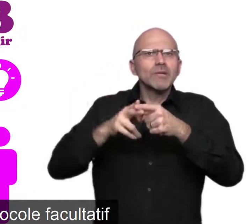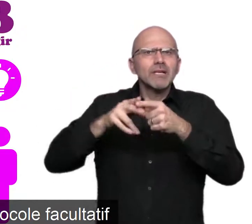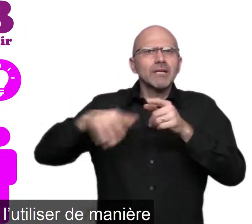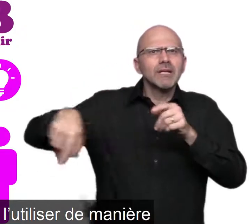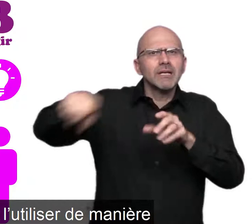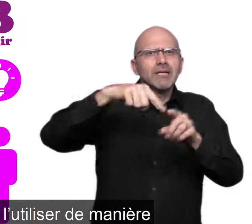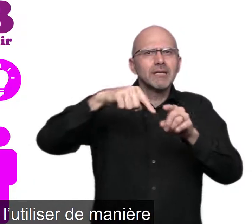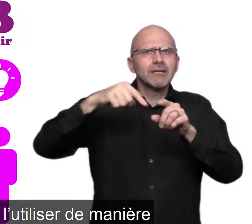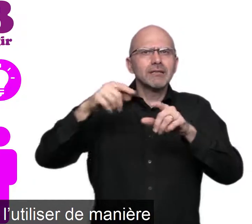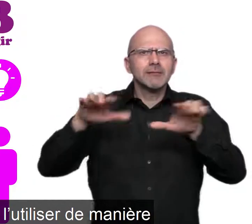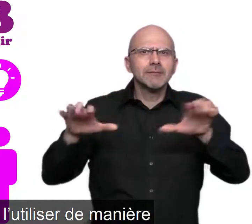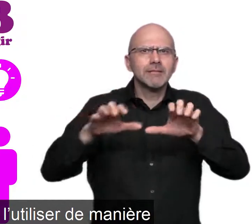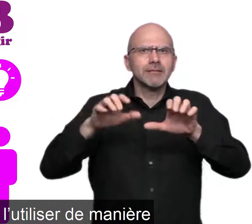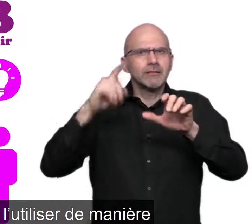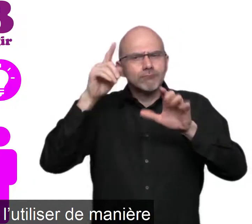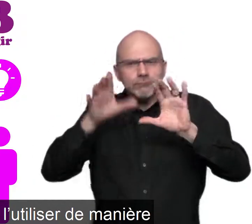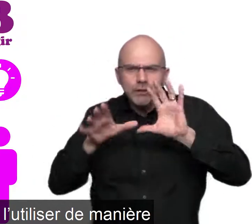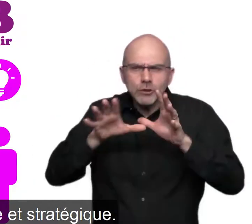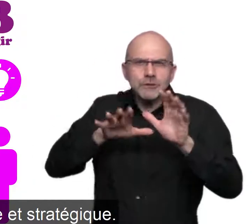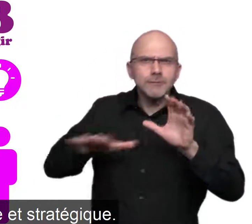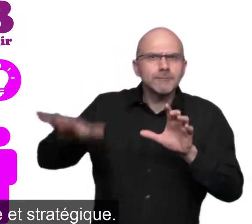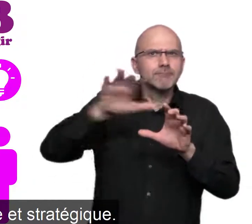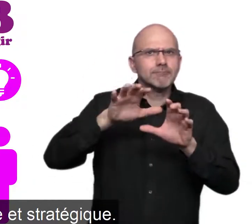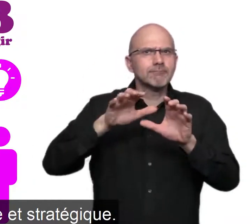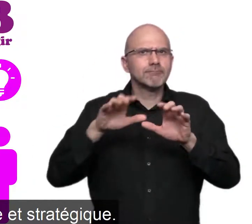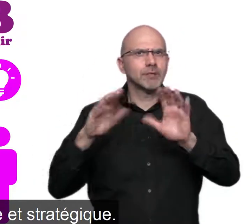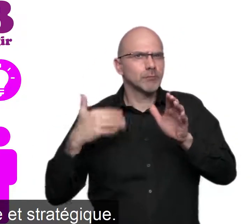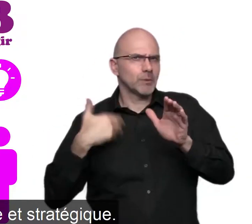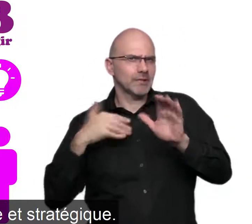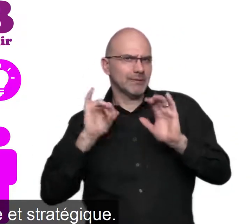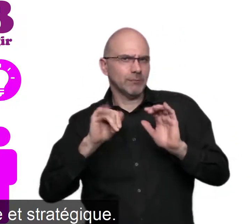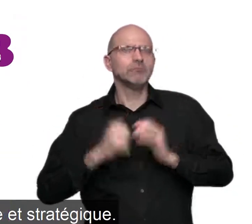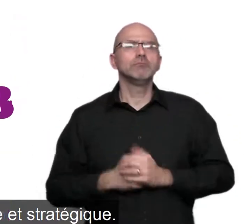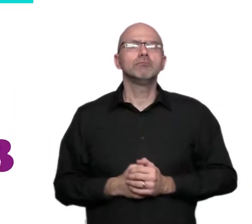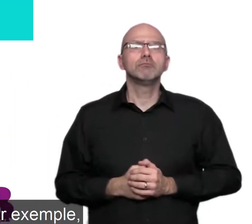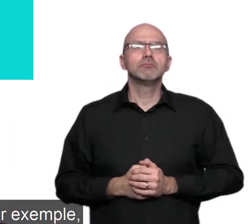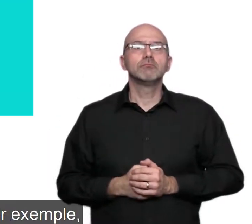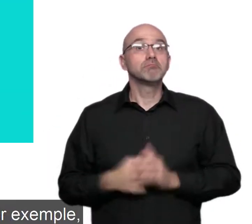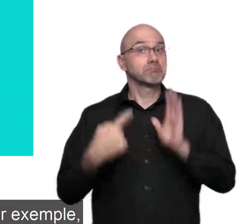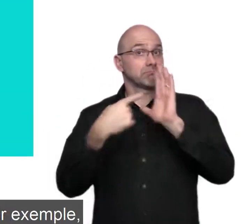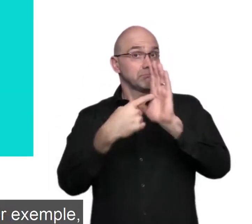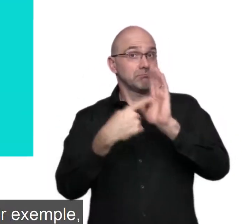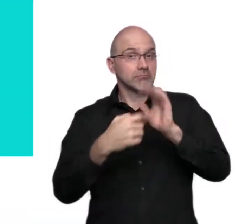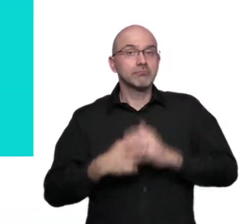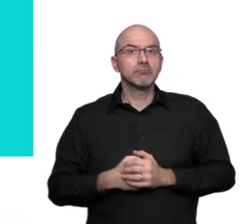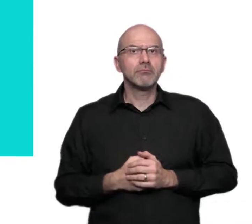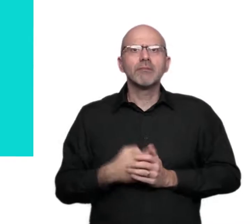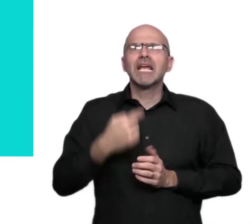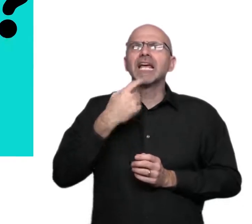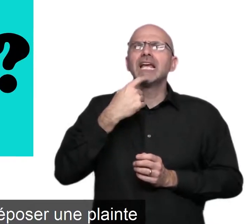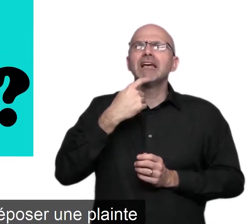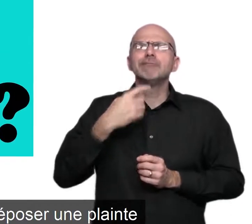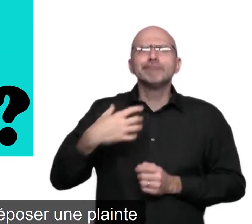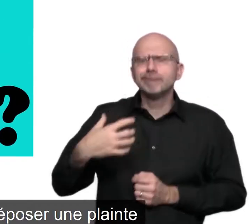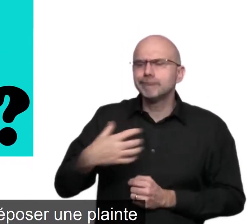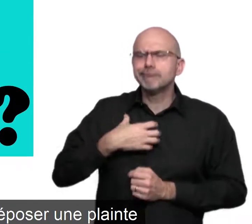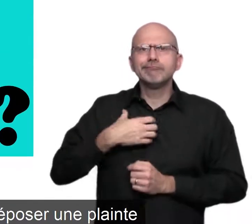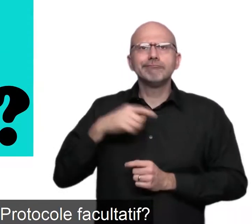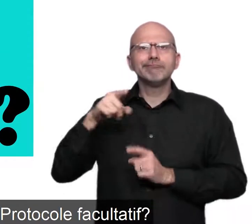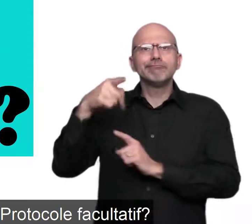et comment l'utiliser de manière efficace et stratégique. Par exemple, qui peut déposer une plainte